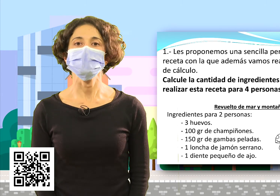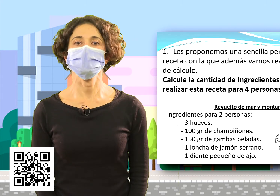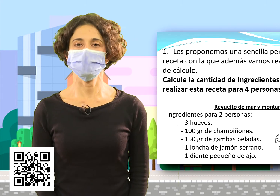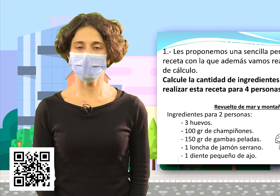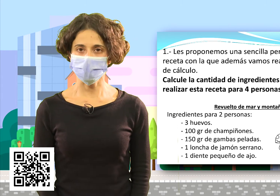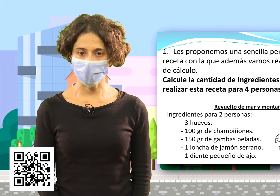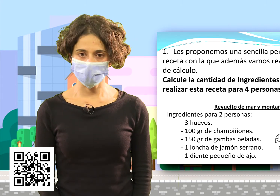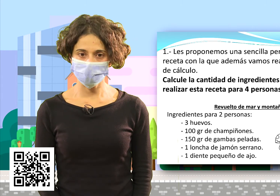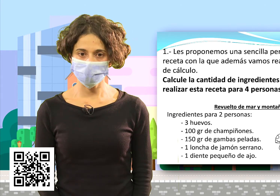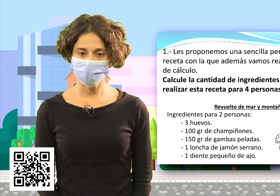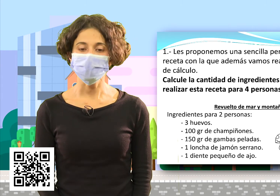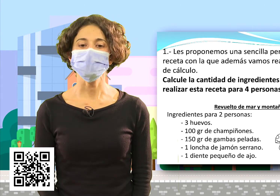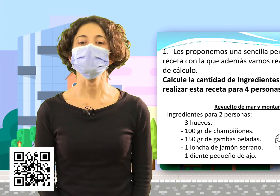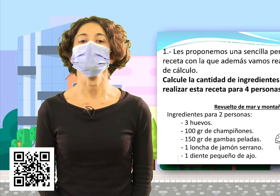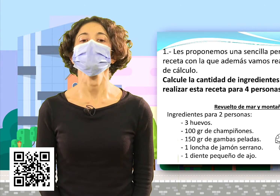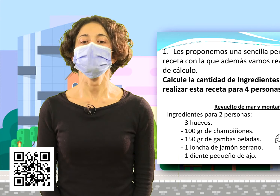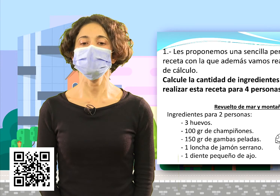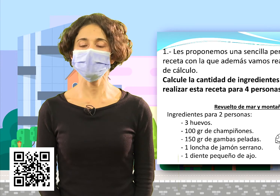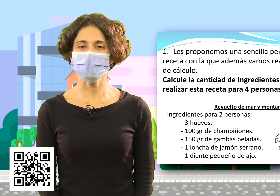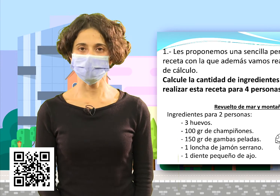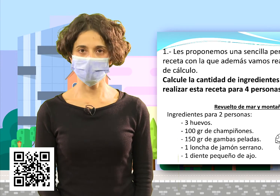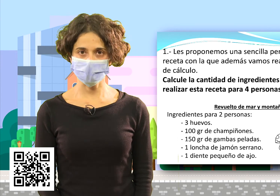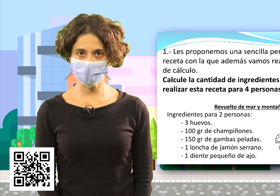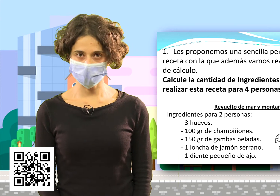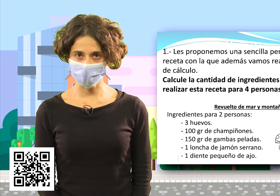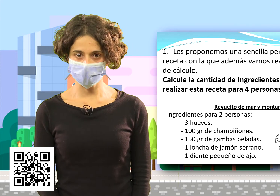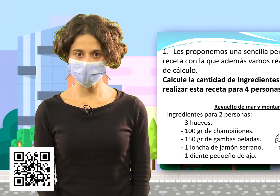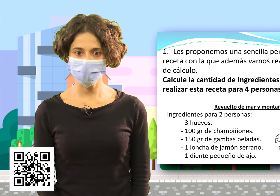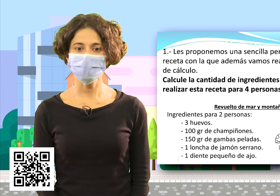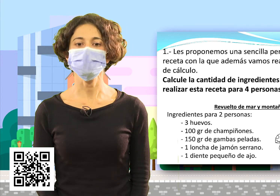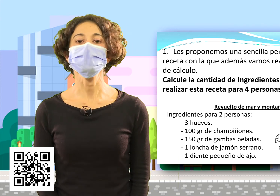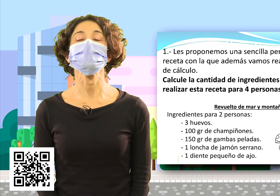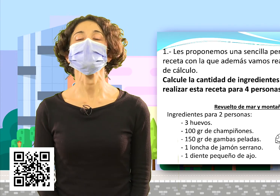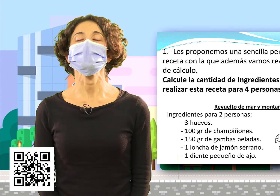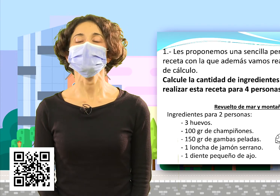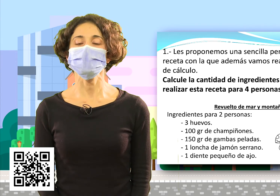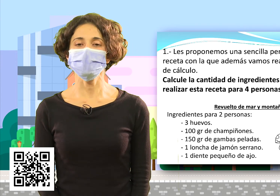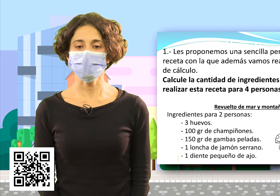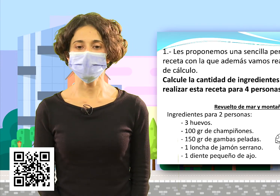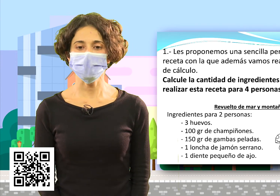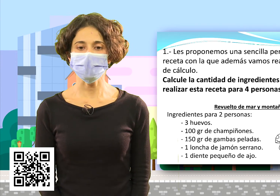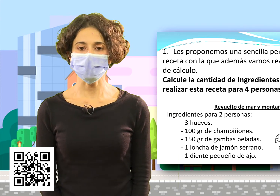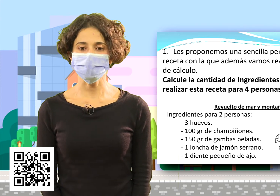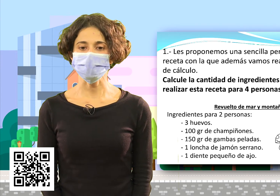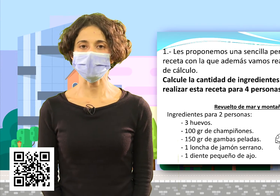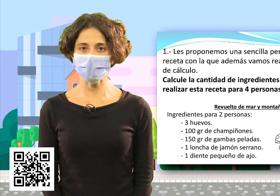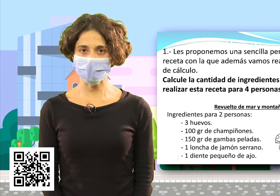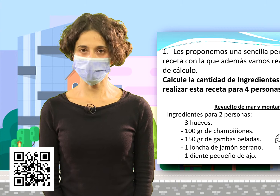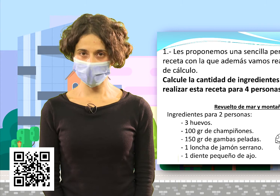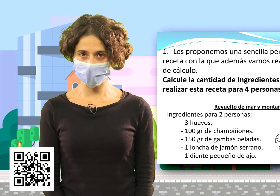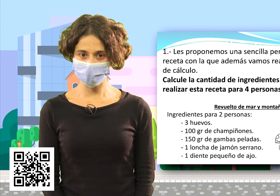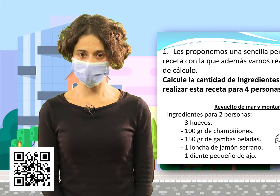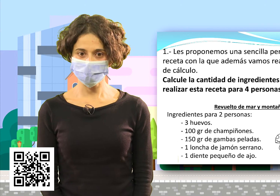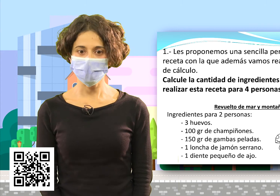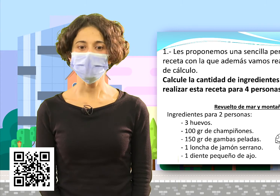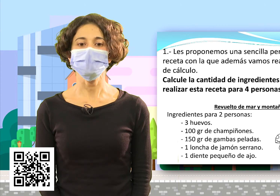tres huevos, 100 gramos de champiñones, 150 gramos de gambas